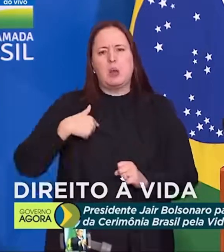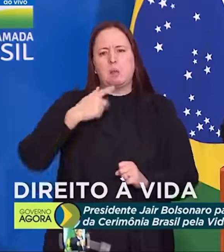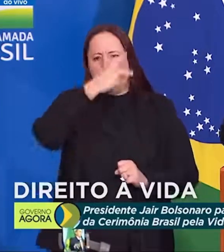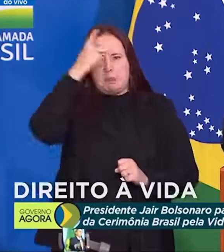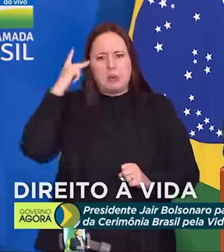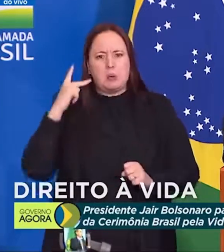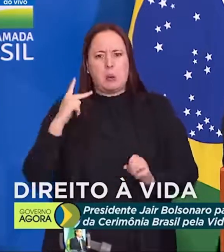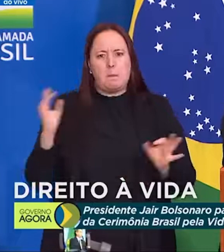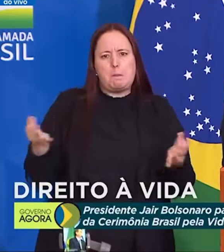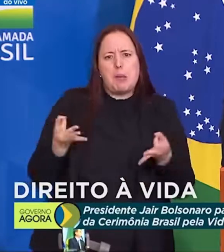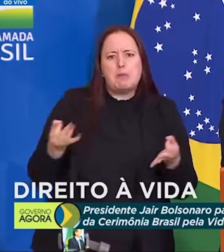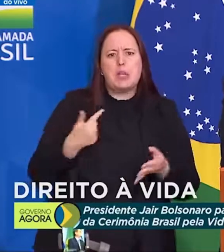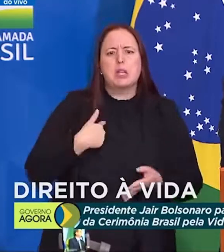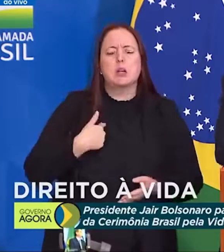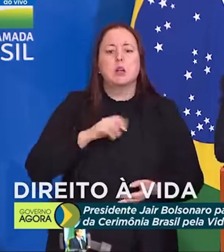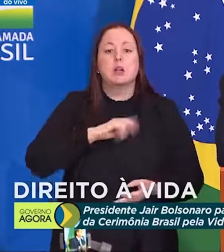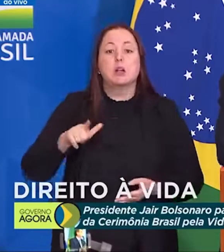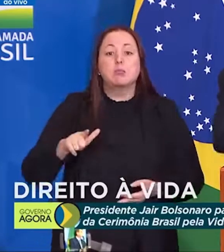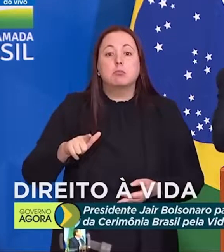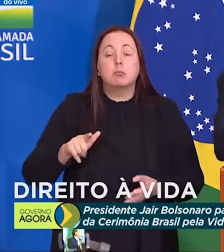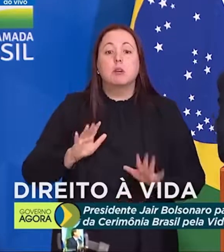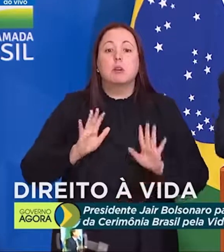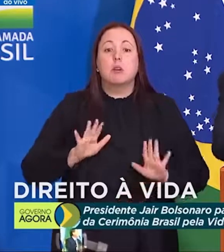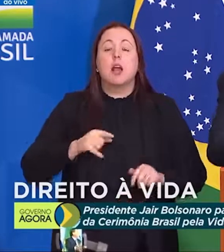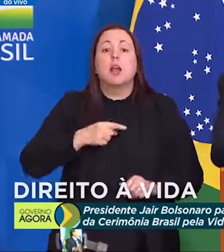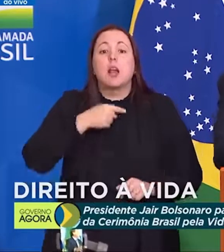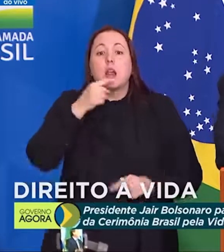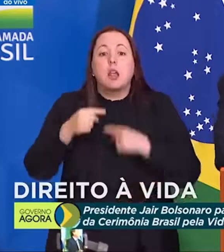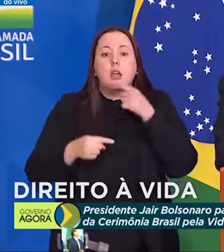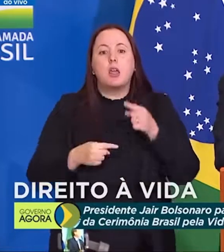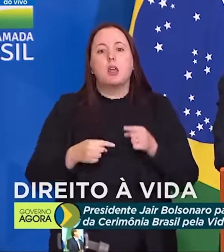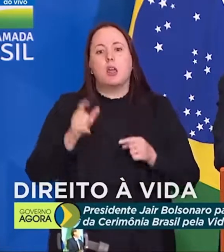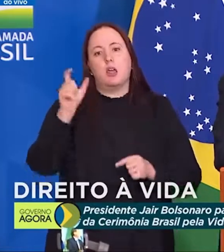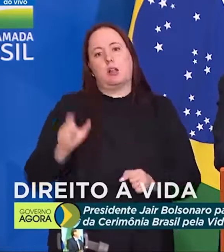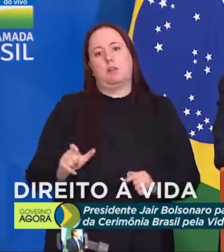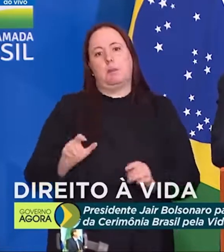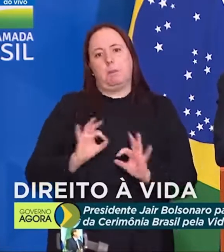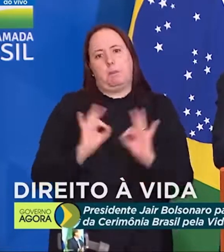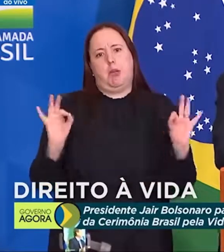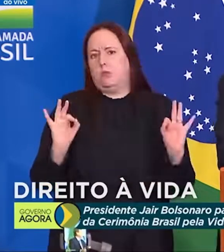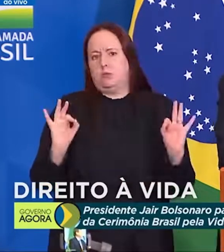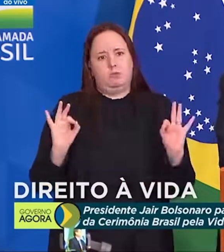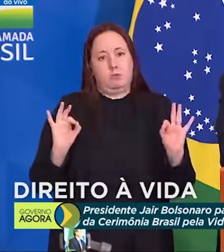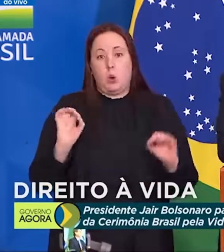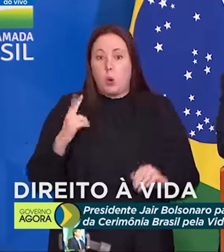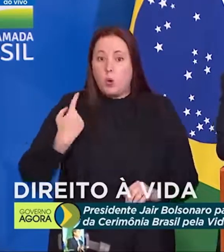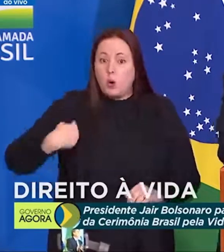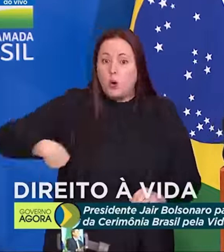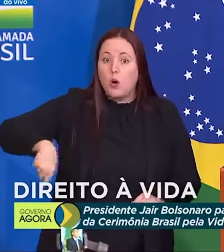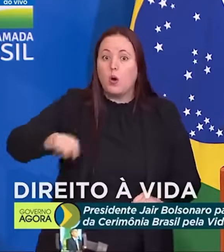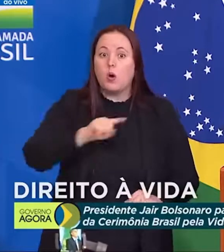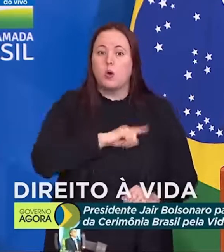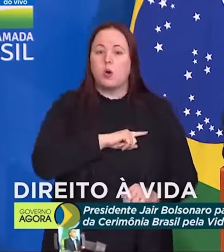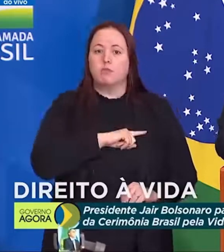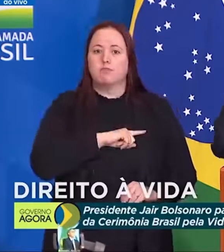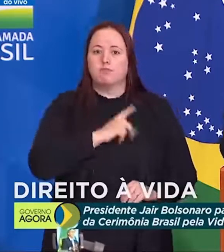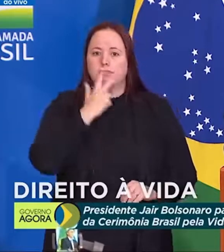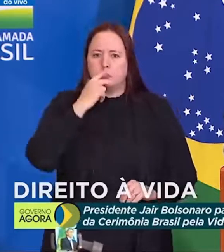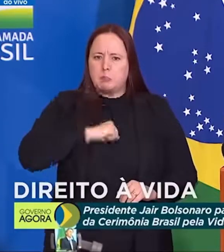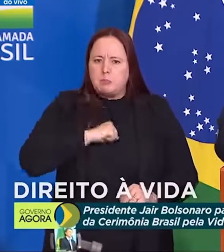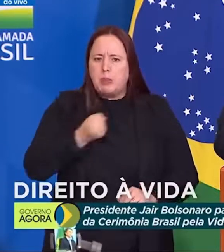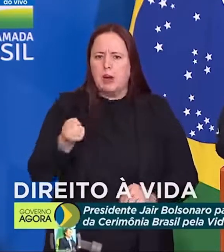a pessoa perfeita. E assim ninguém o é. Ou nós nos indignamos,